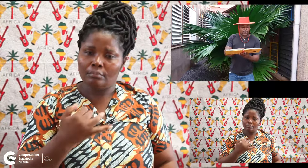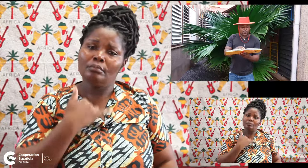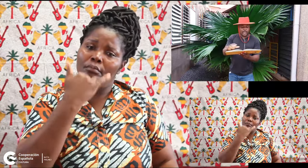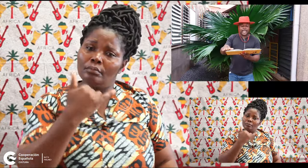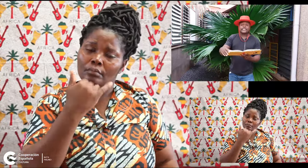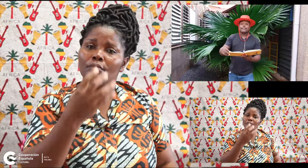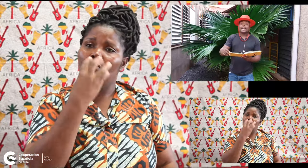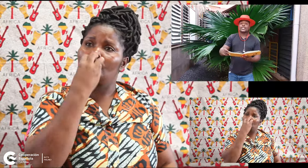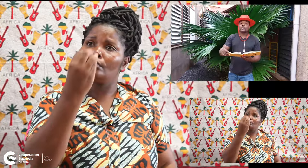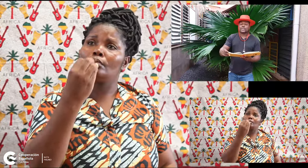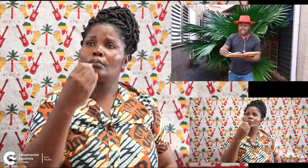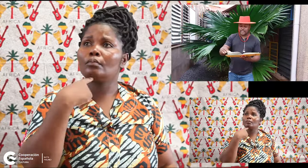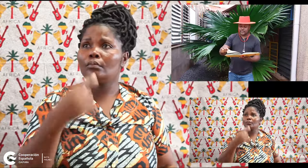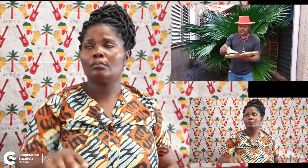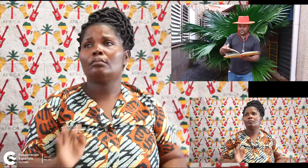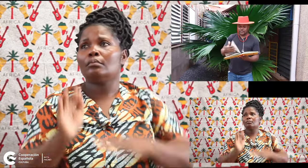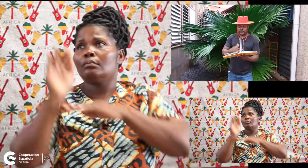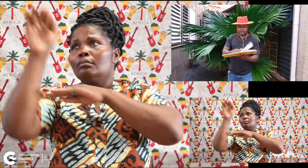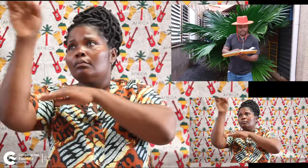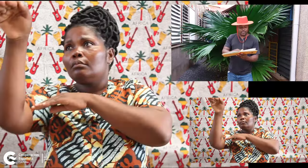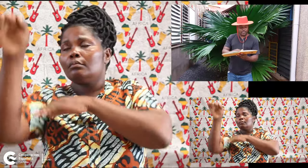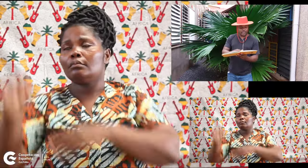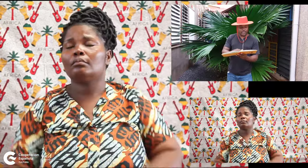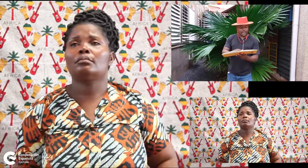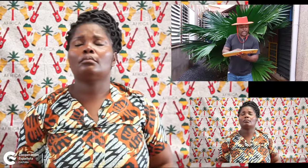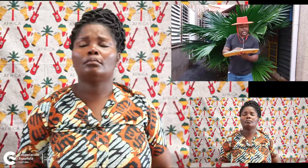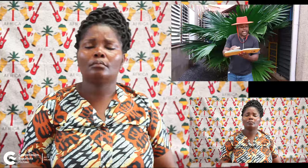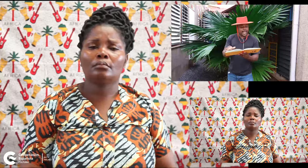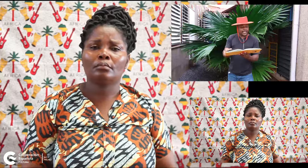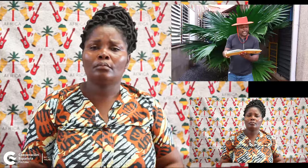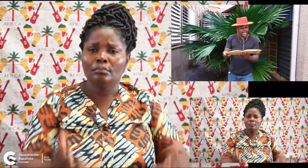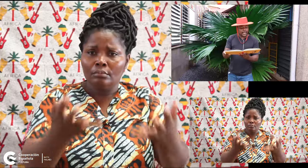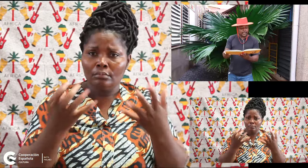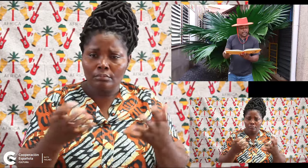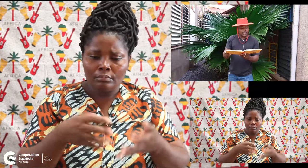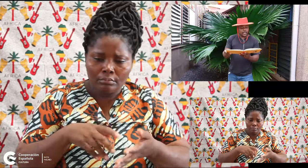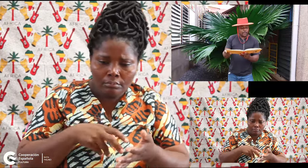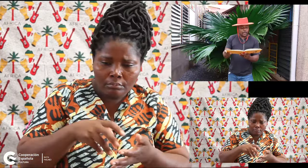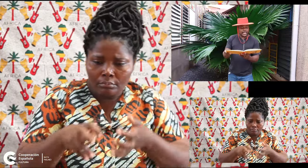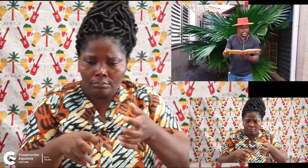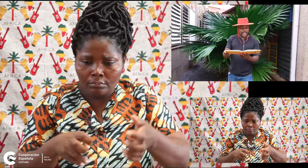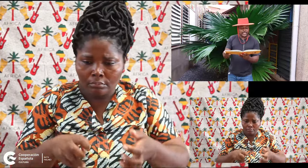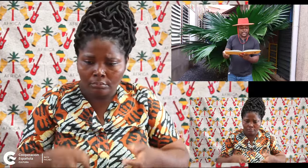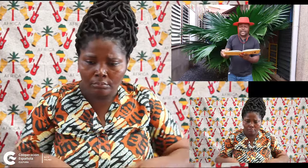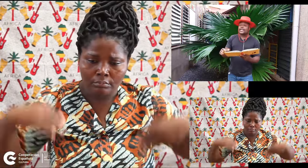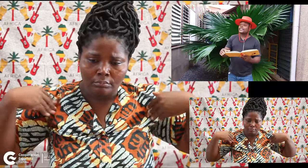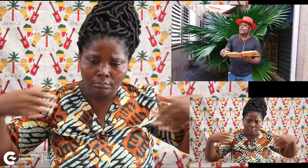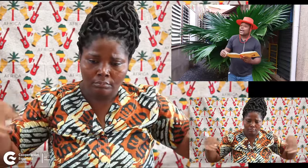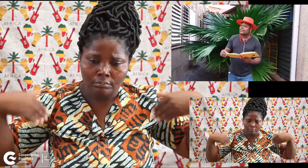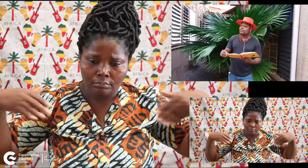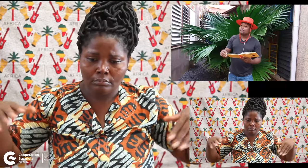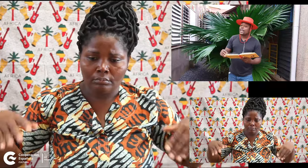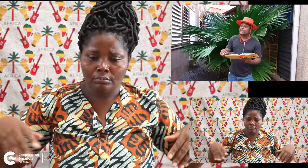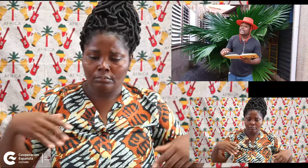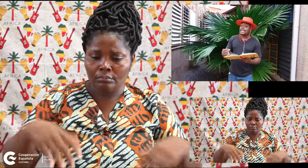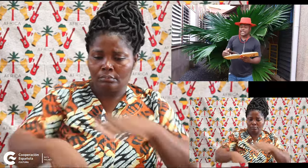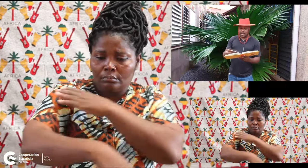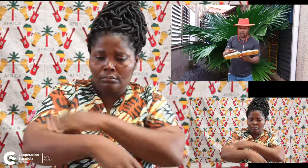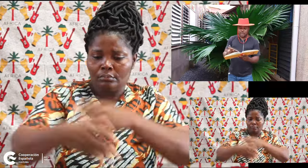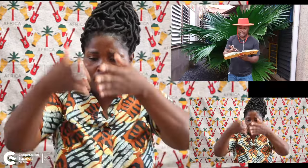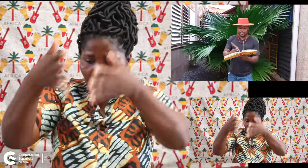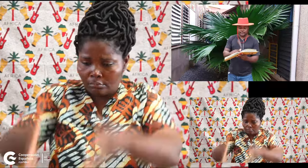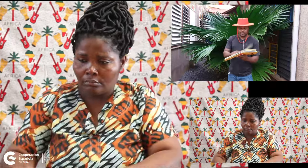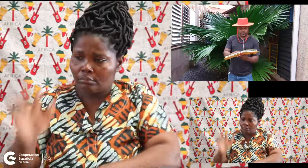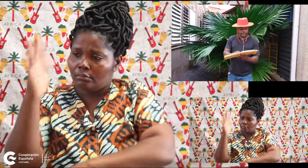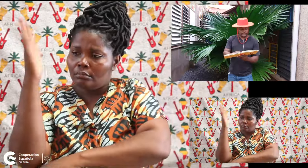pero el pico estaba en las montañas. Quería aletear, pero las alas estaban perdidas